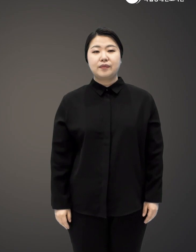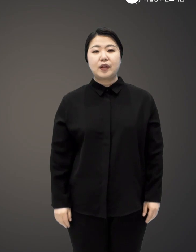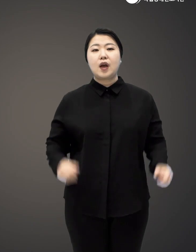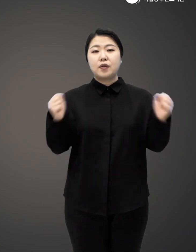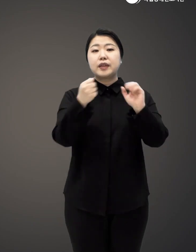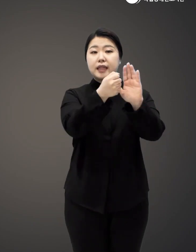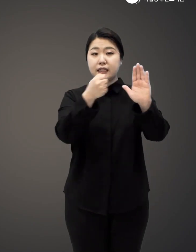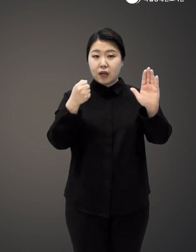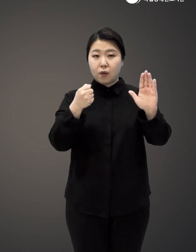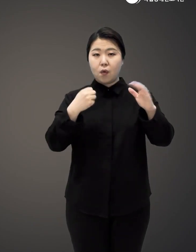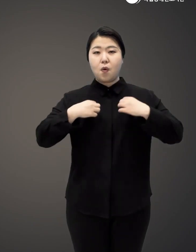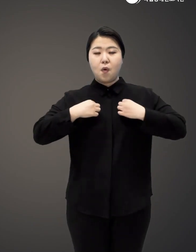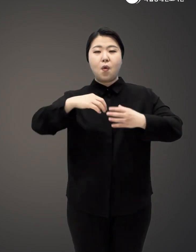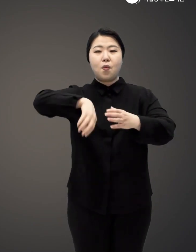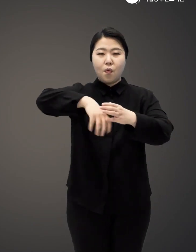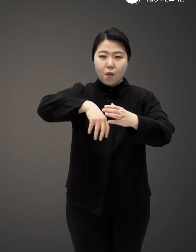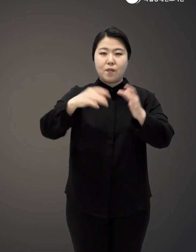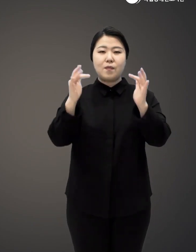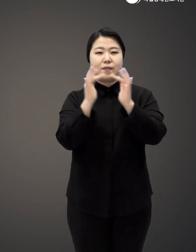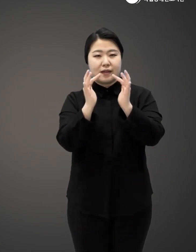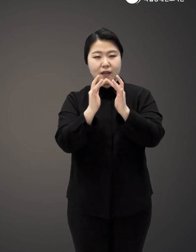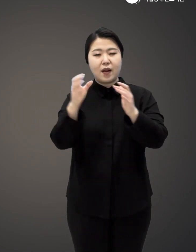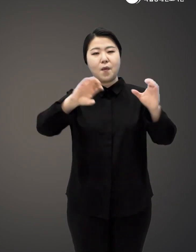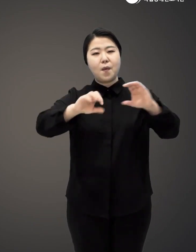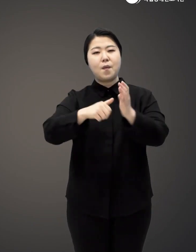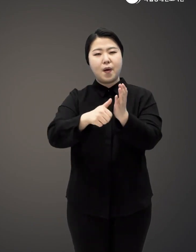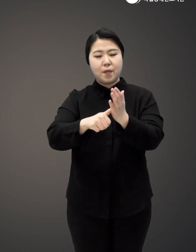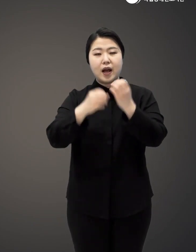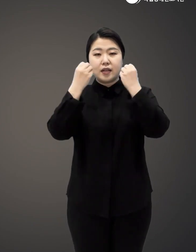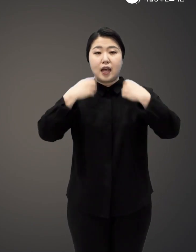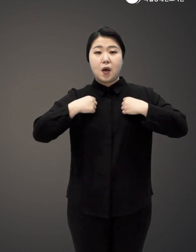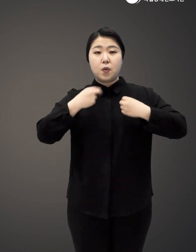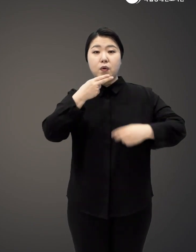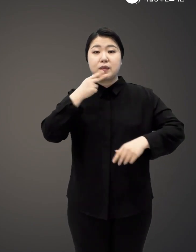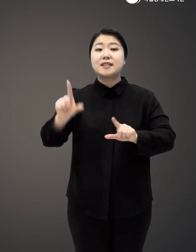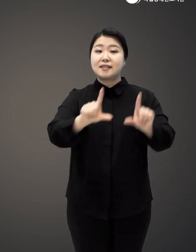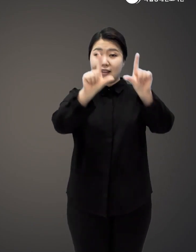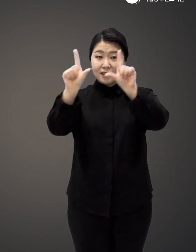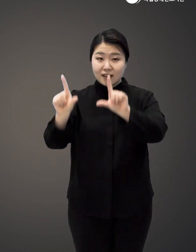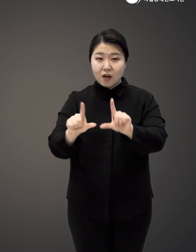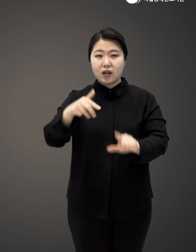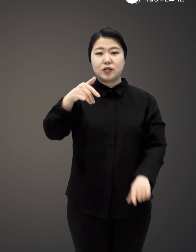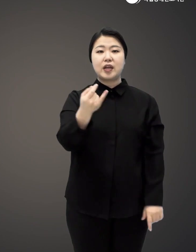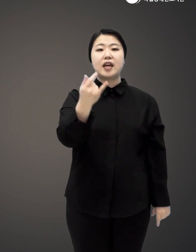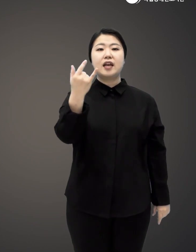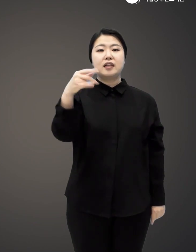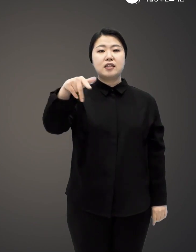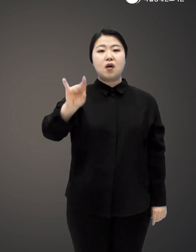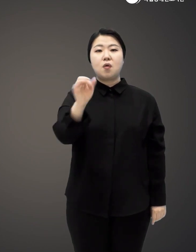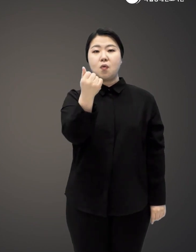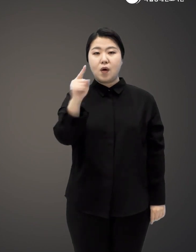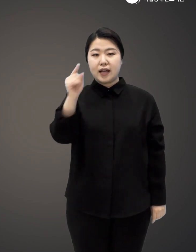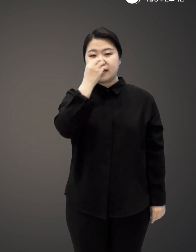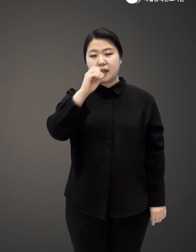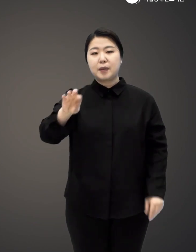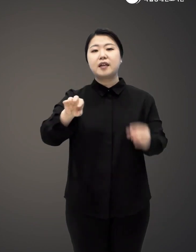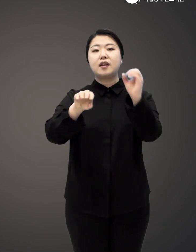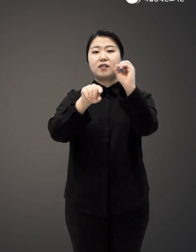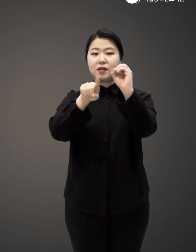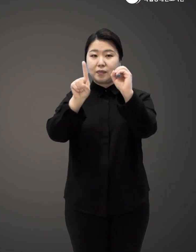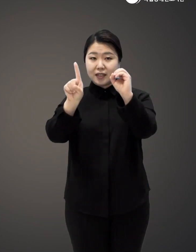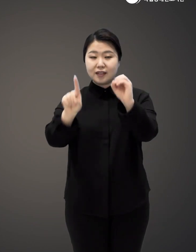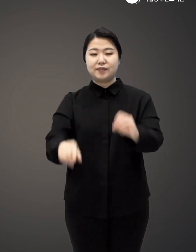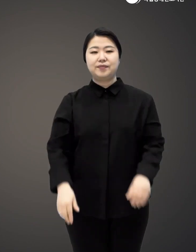냉장고, 세탁기, 인터넷, 화학제품과 새 옷 없이 사는 삶 최정화의 0.1 웨이스트